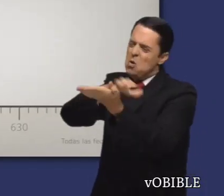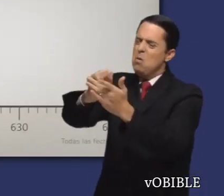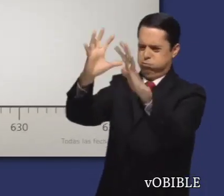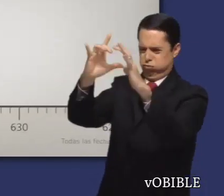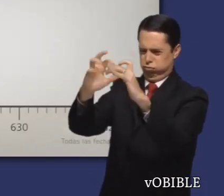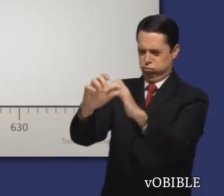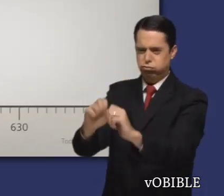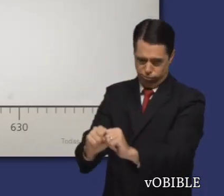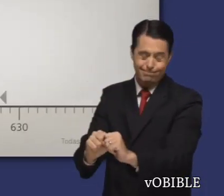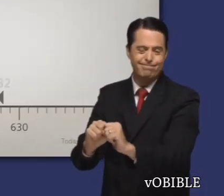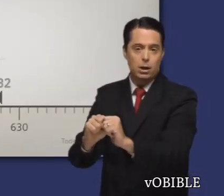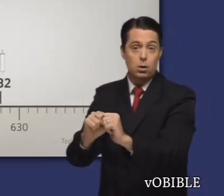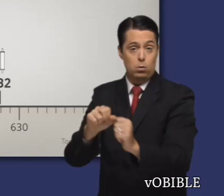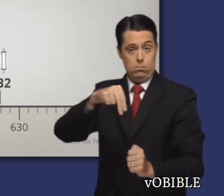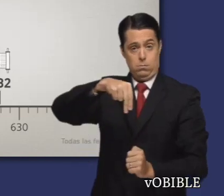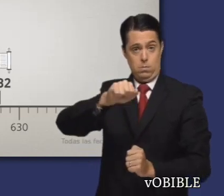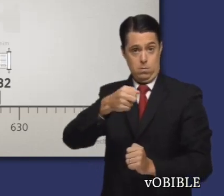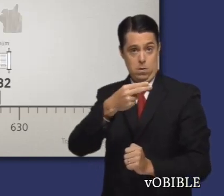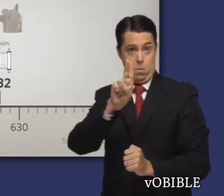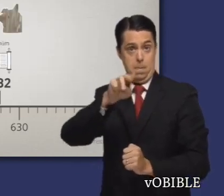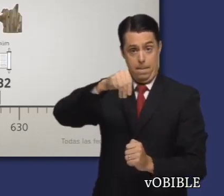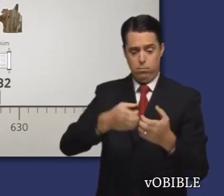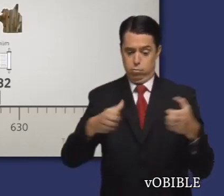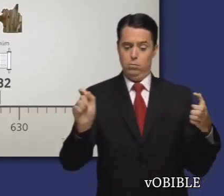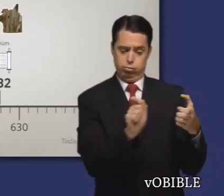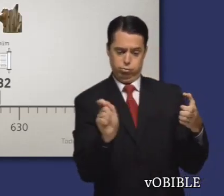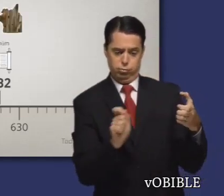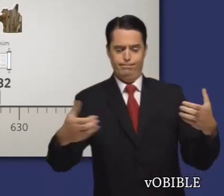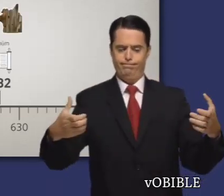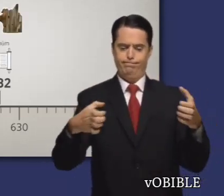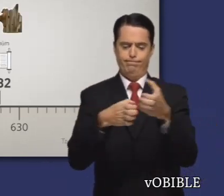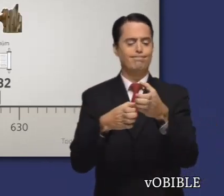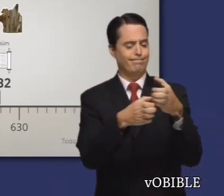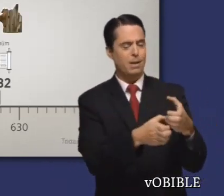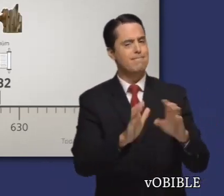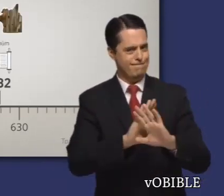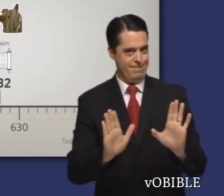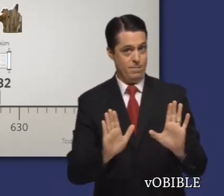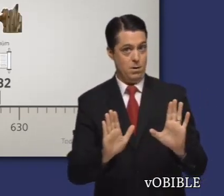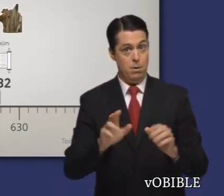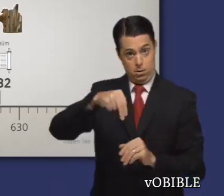Nahum terminó su libro antes de que Nínive fuera destruida en el 632 a.n.